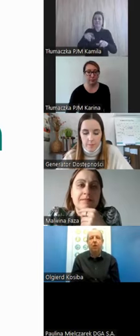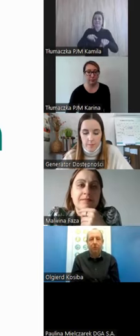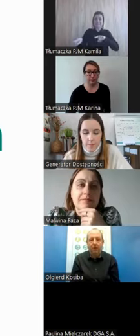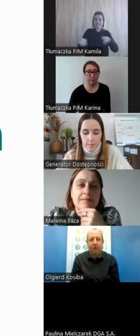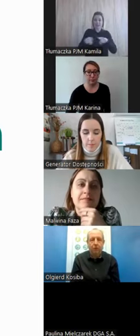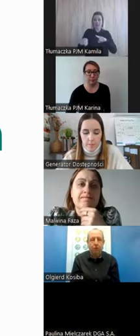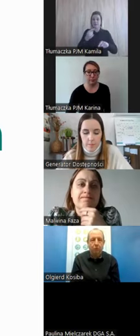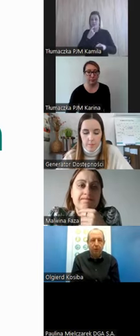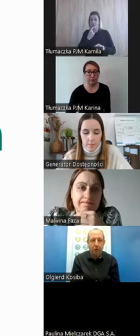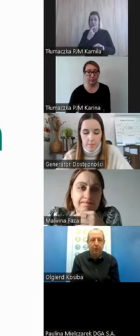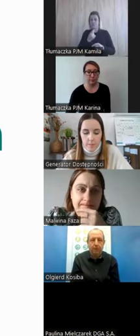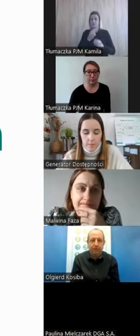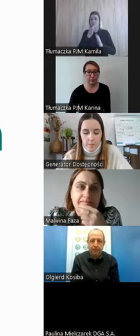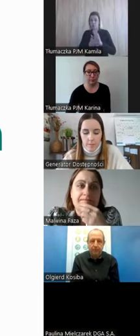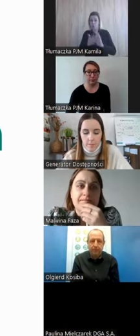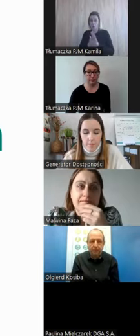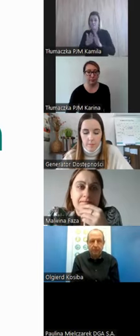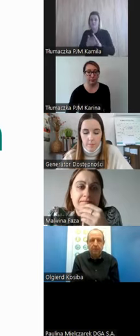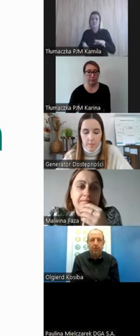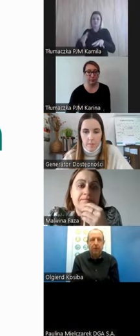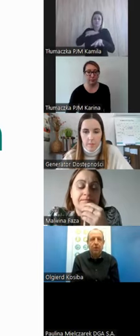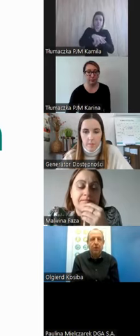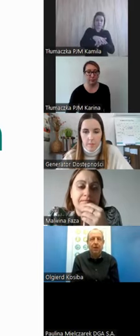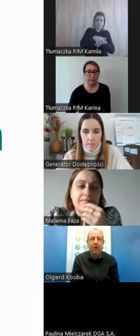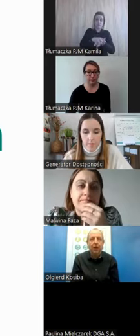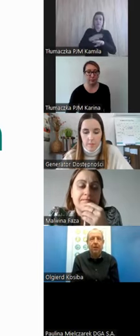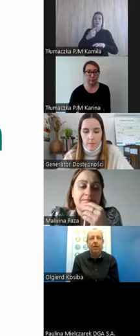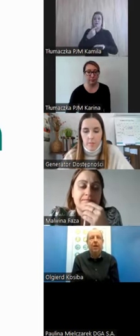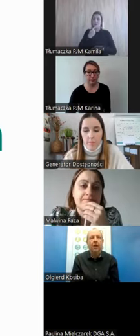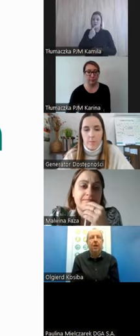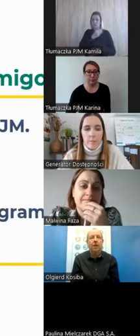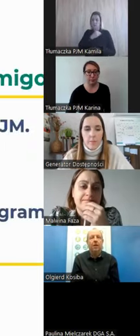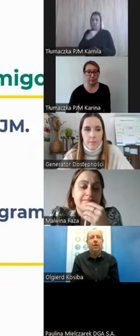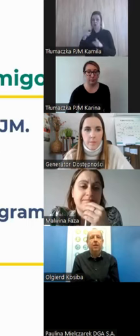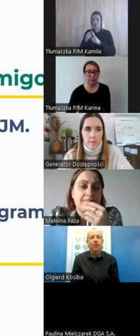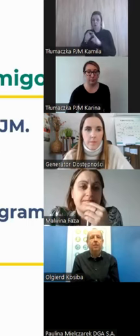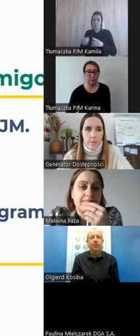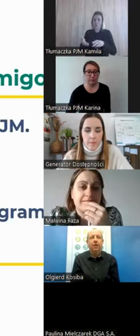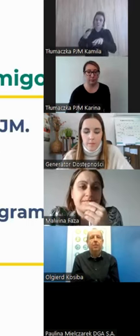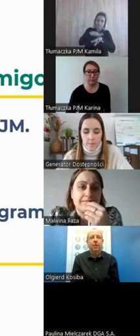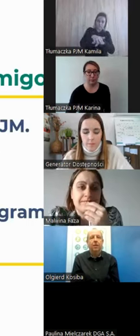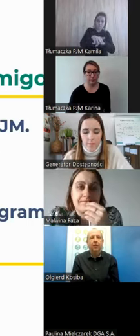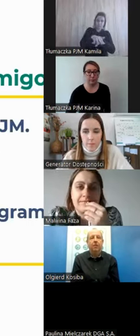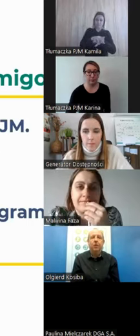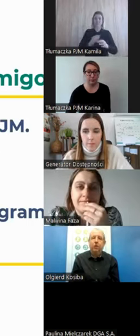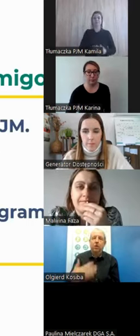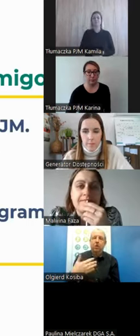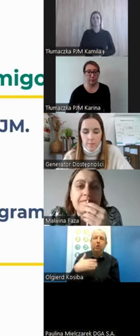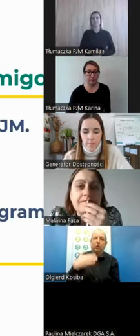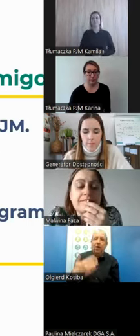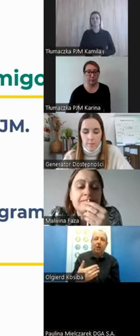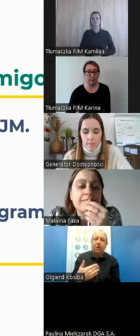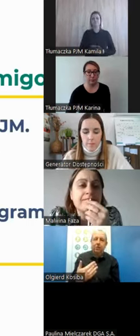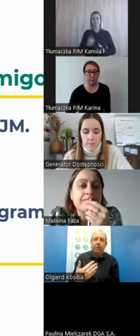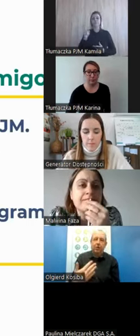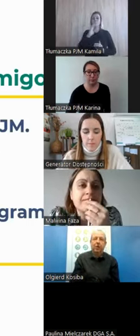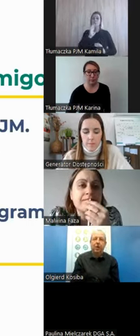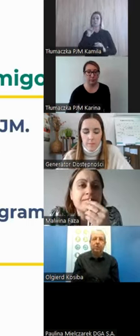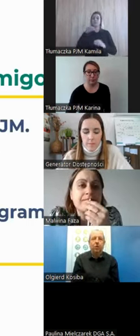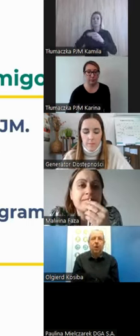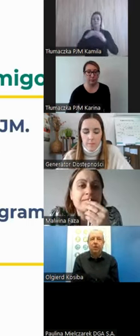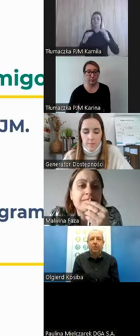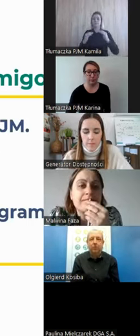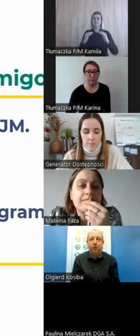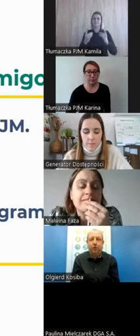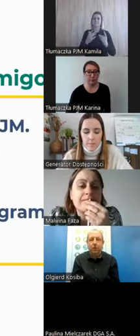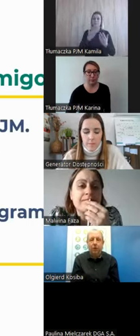na słowa w języku polskim. Idziemy dalej i mamy właśnie to porównanie. Zobaczcie, jakie